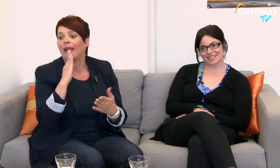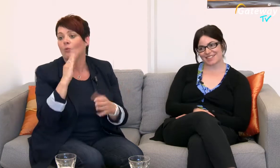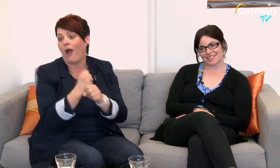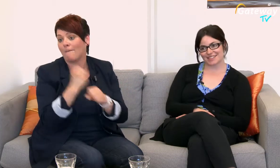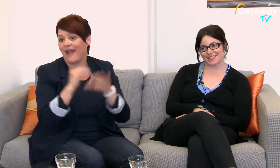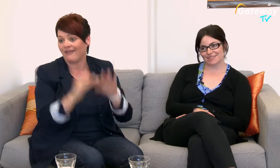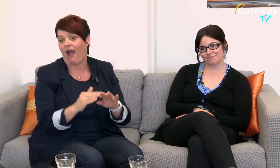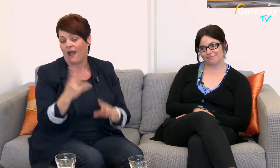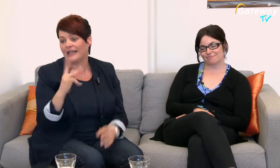letztendlich